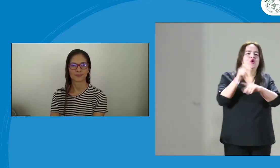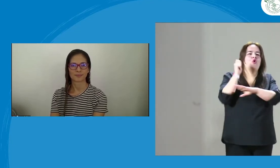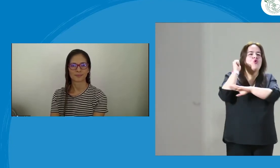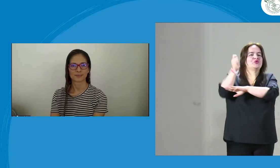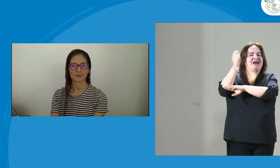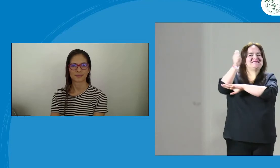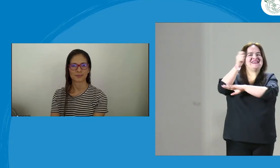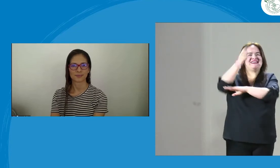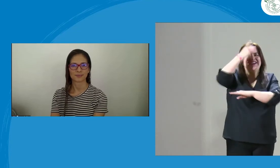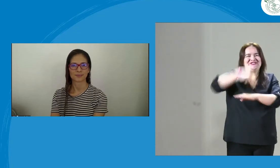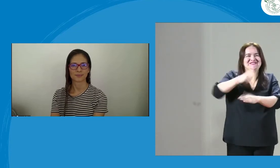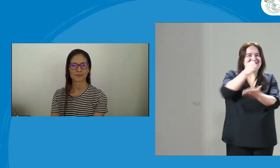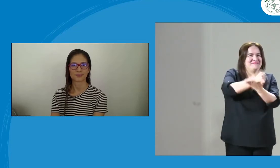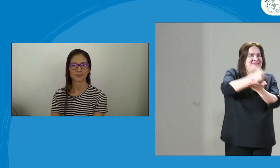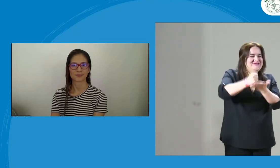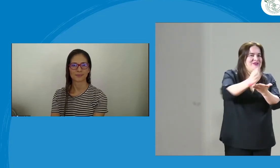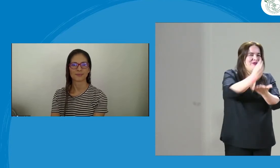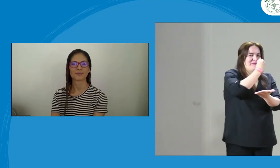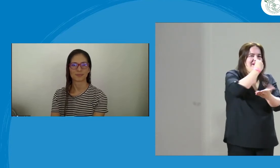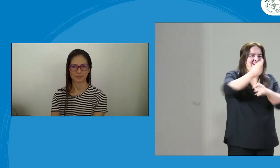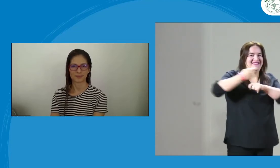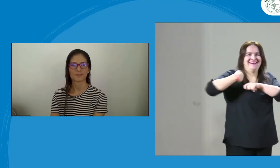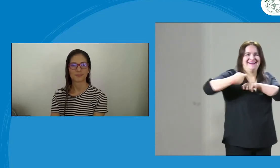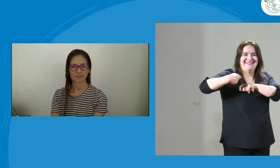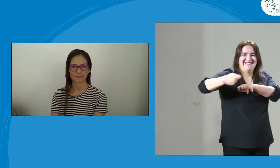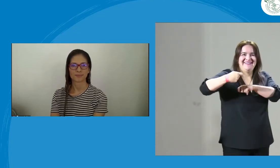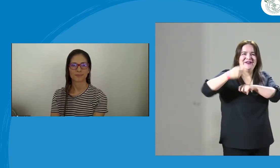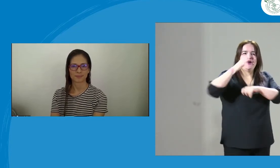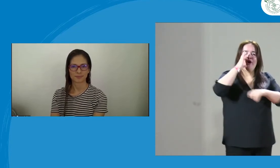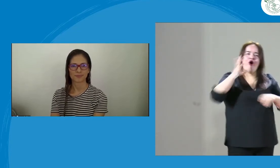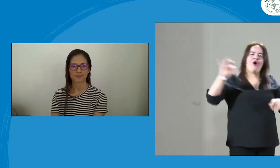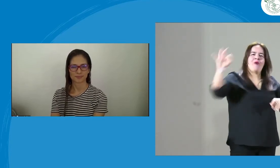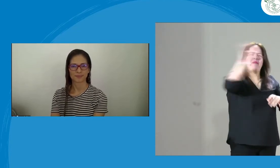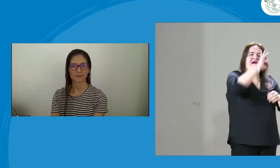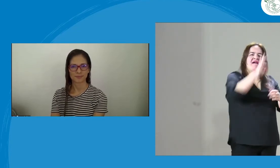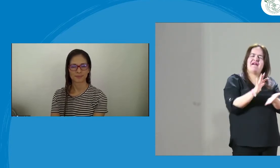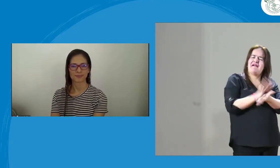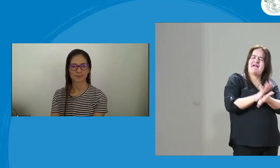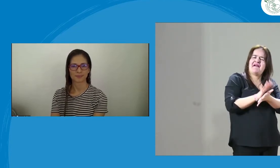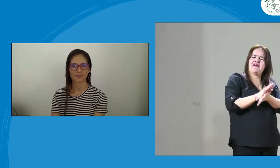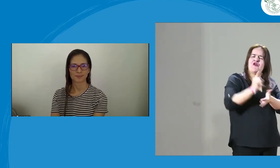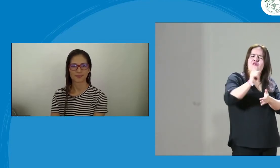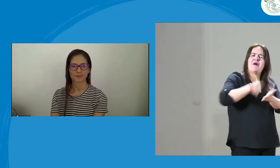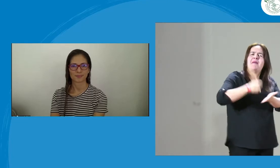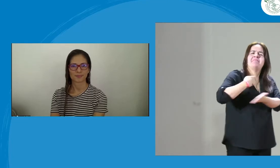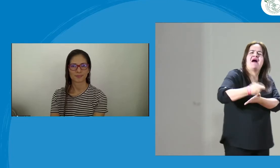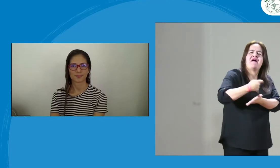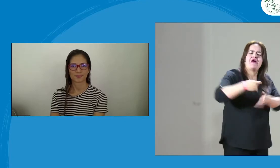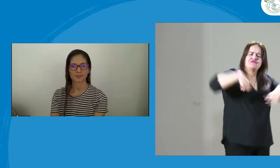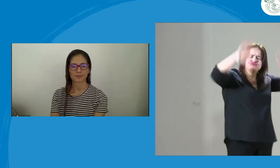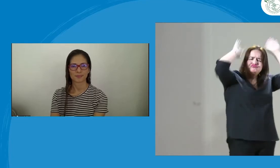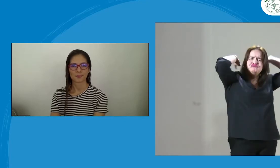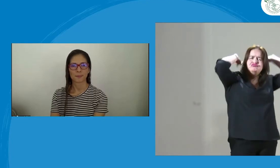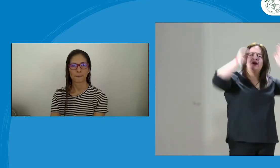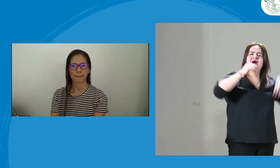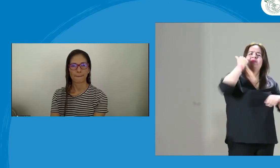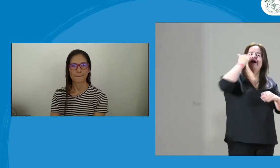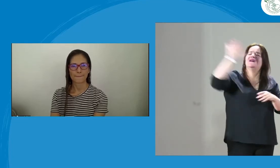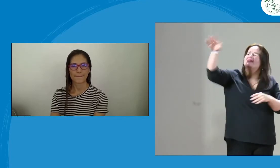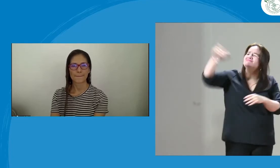salió la última ley que habla acerca de la manutención de los hijos. Entonces, hay hombres que dicen, no, yo por qué tengo